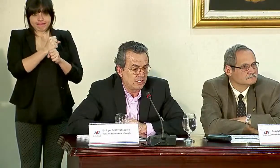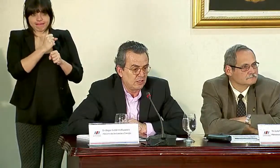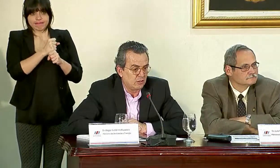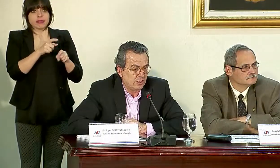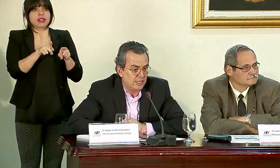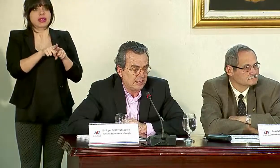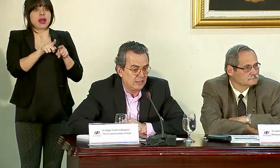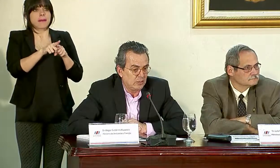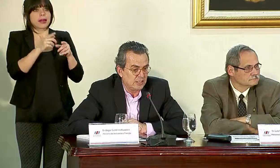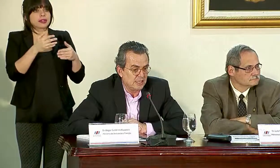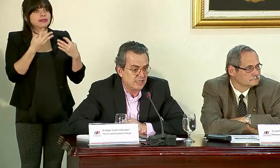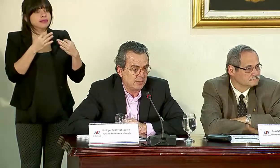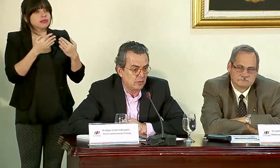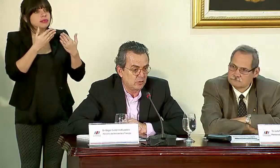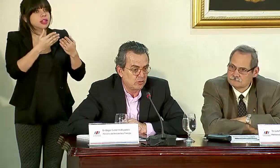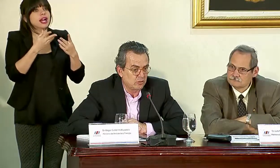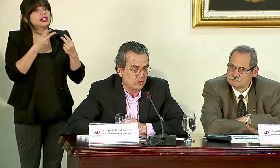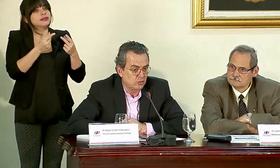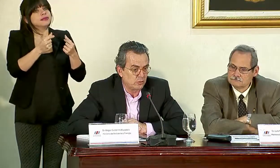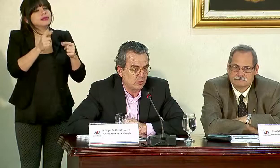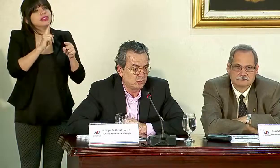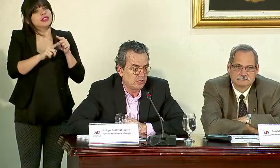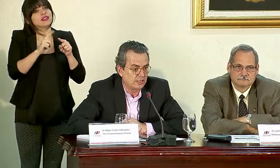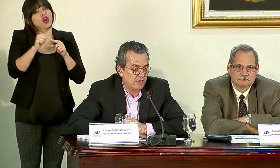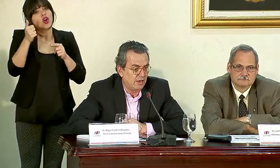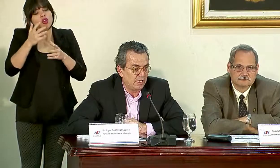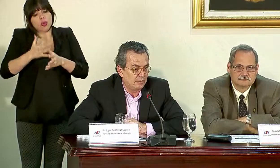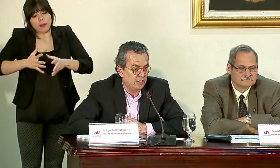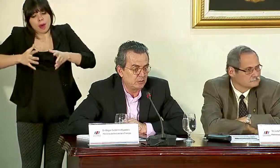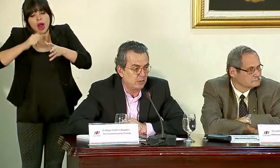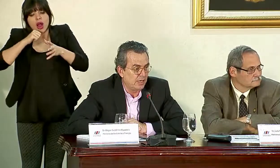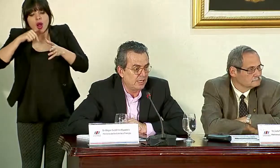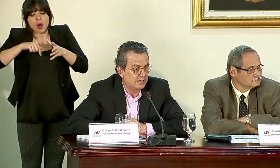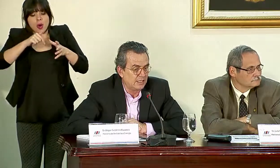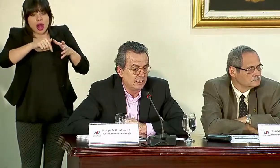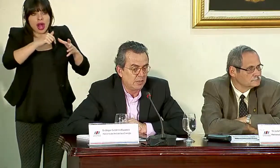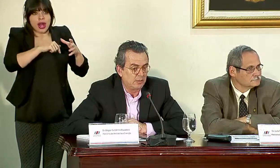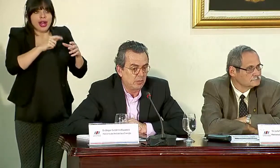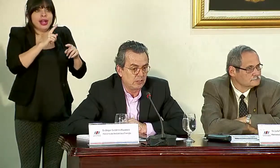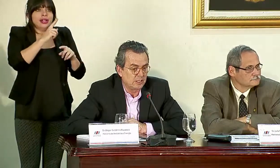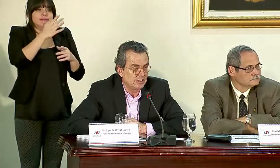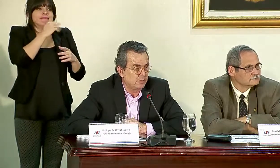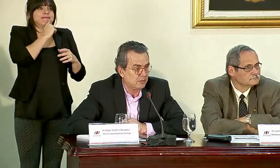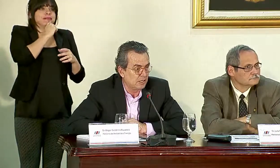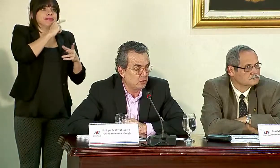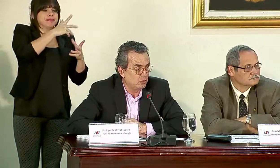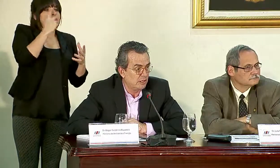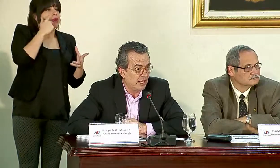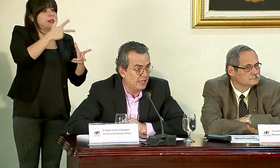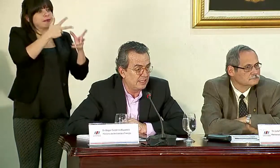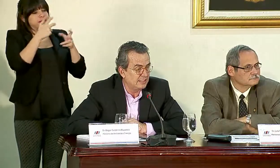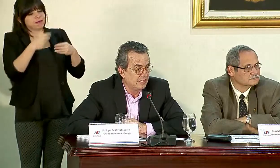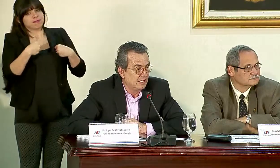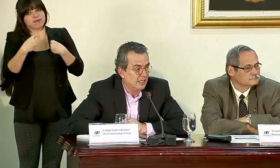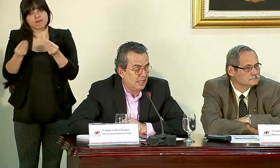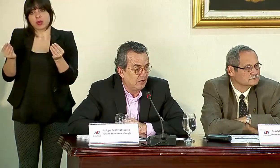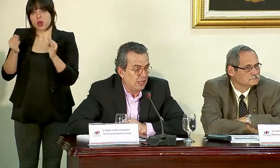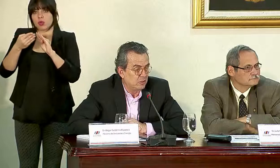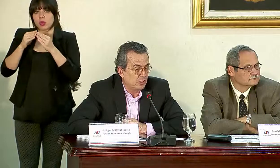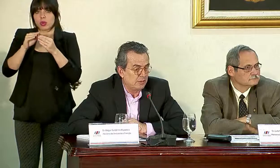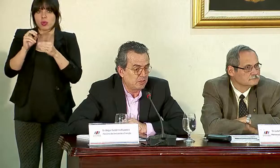estado tratando de utilizar también otros pozos que estaban en manos privadas para ponerlos al servicio de las comunidades,